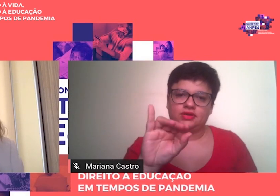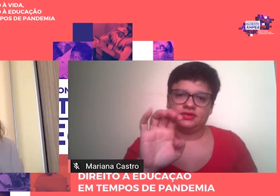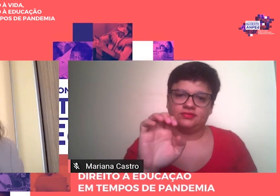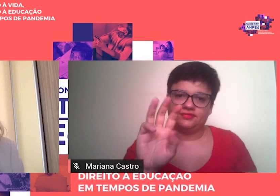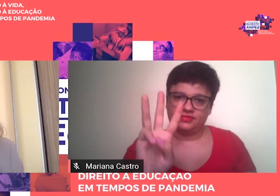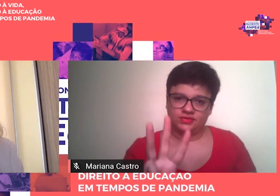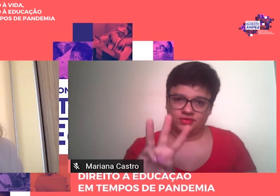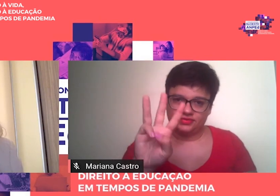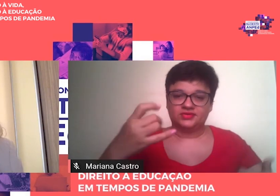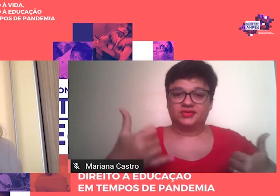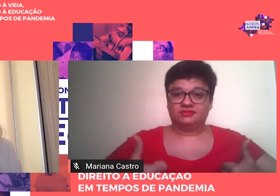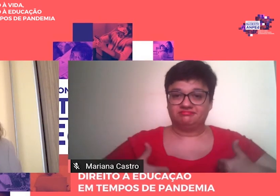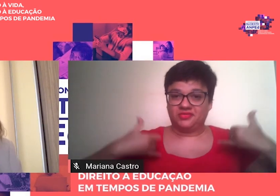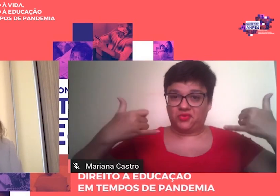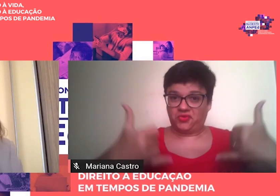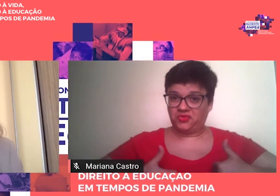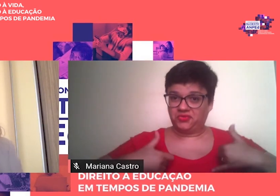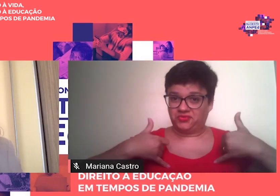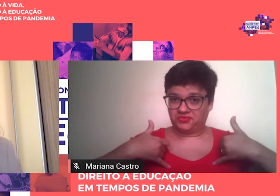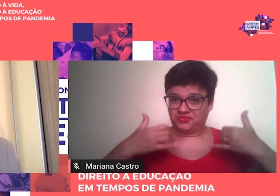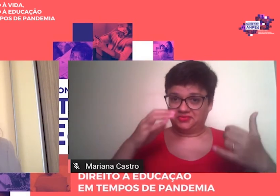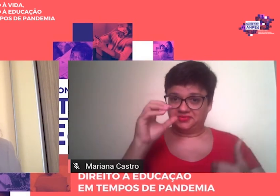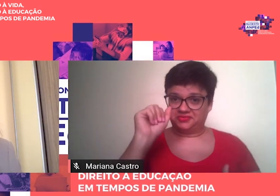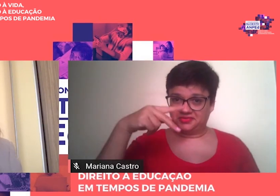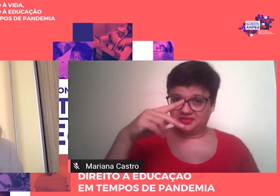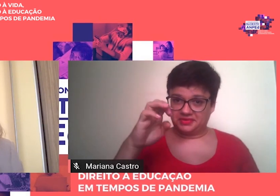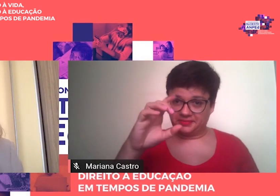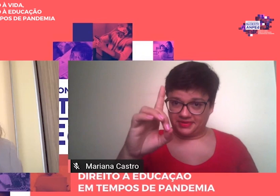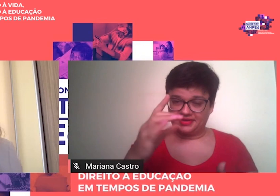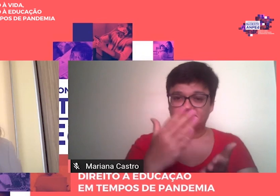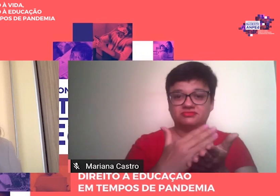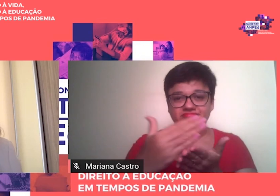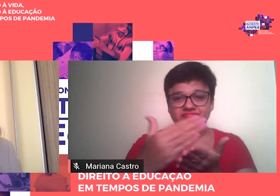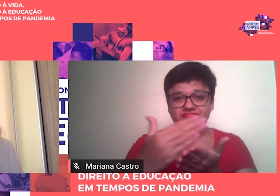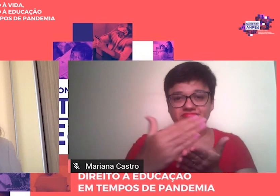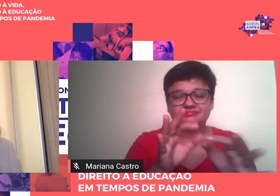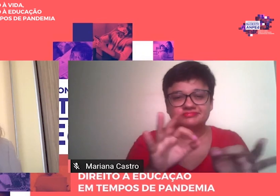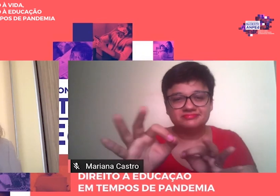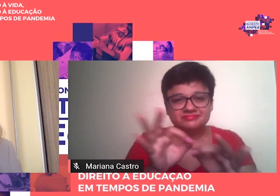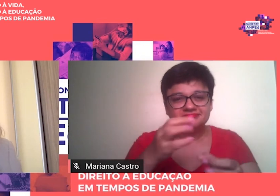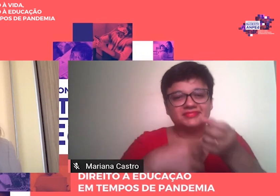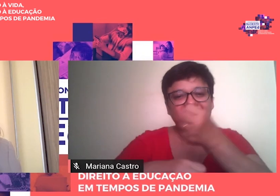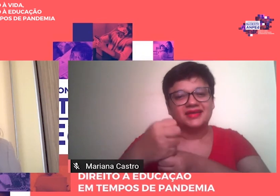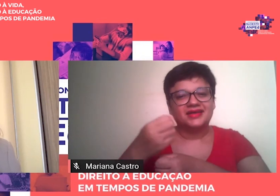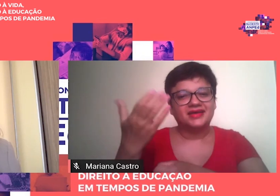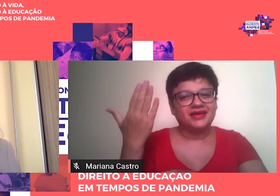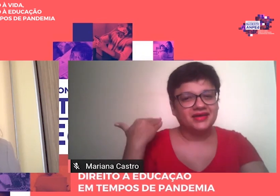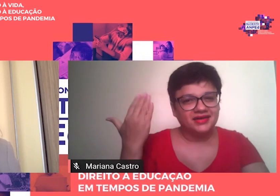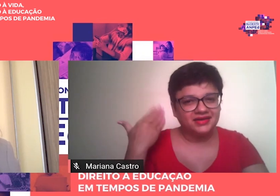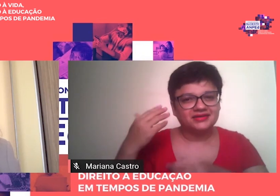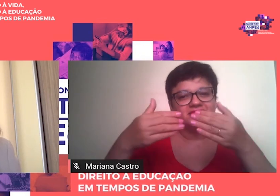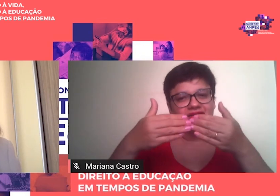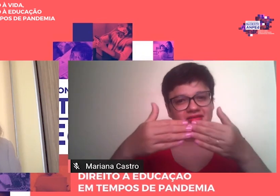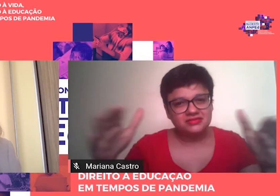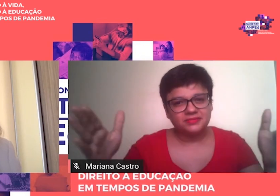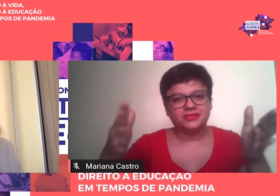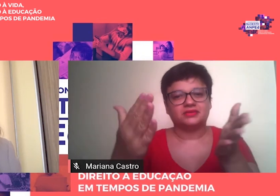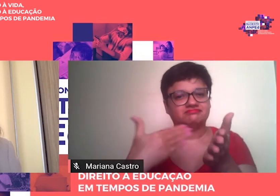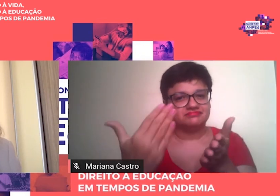muito a Amped Estamos no início desse projeto Ano passado Fizemos o lançamento Da revista